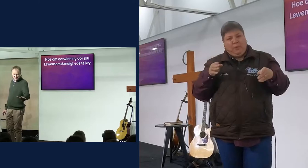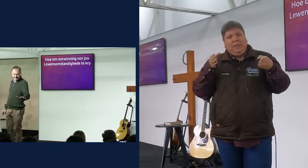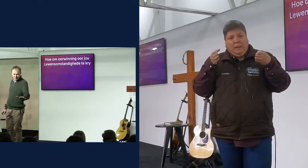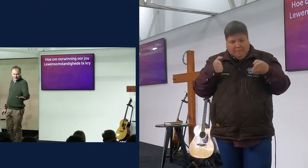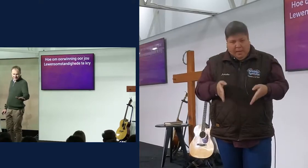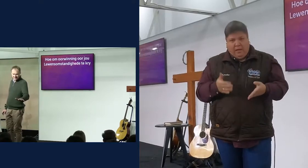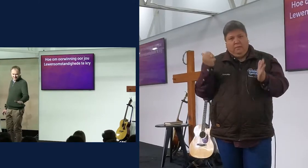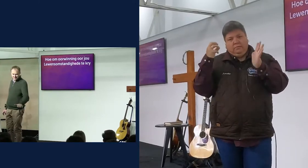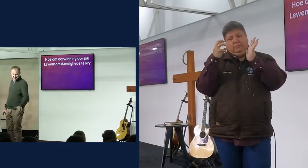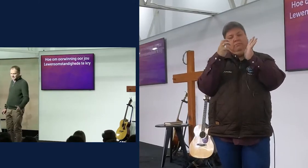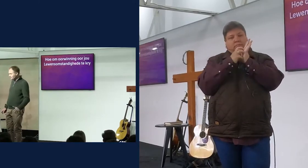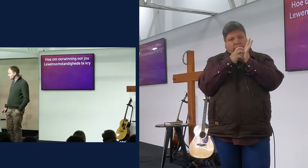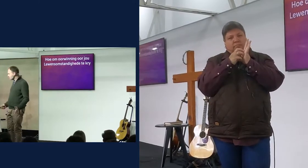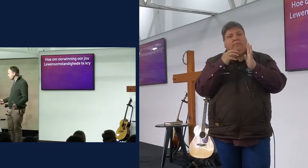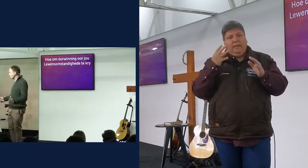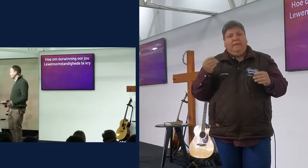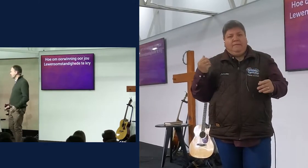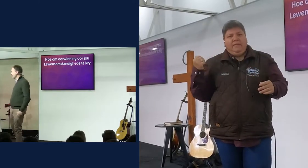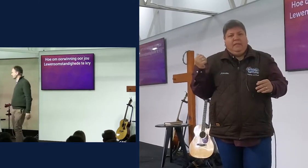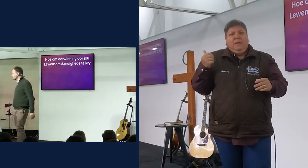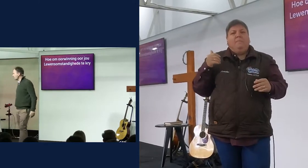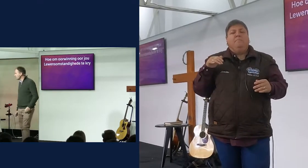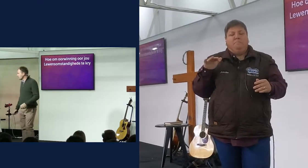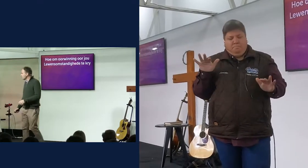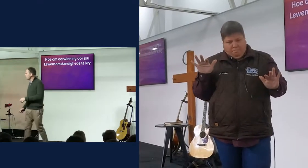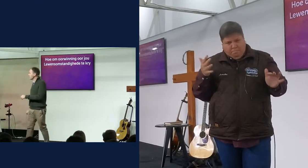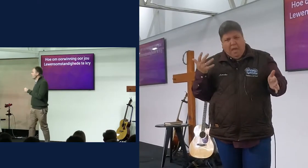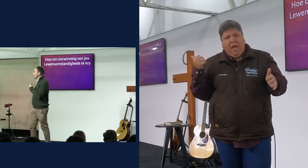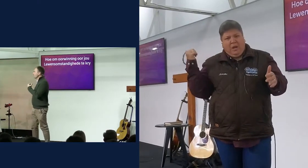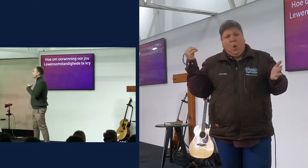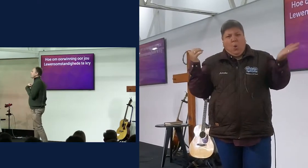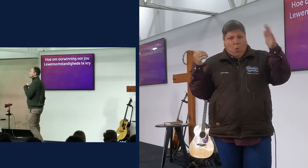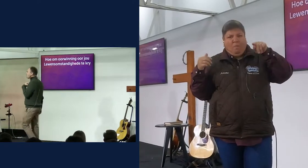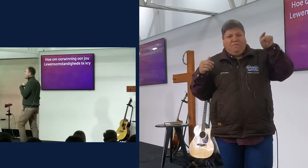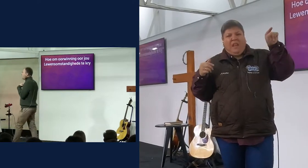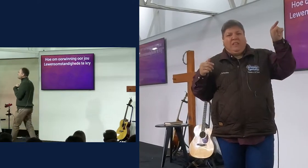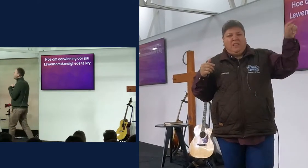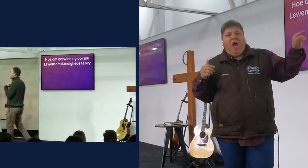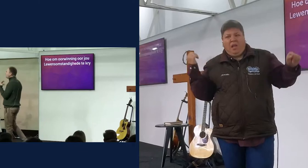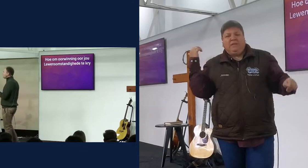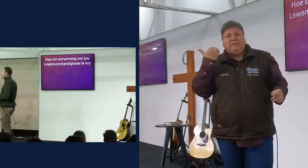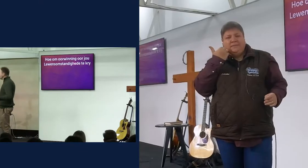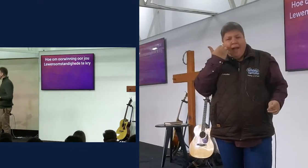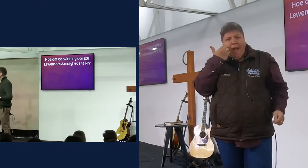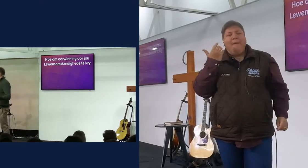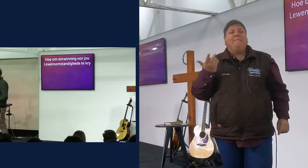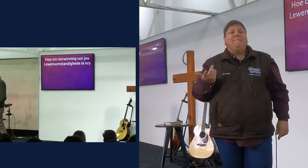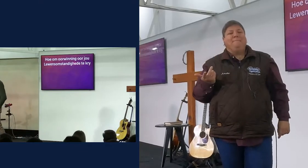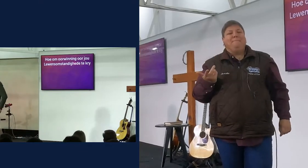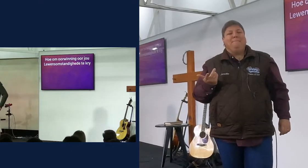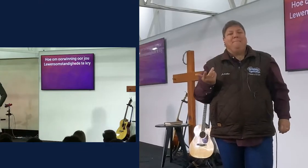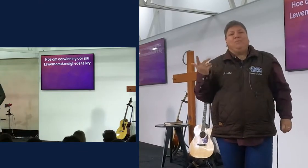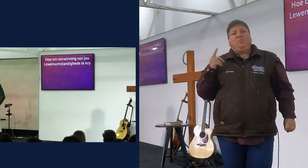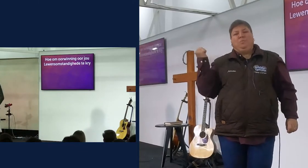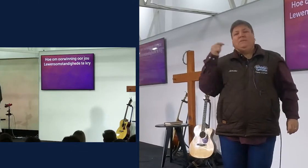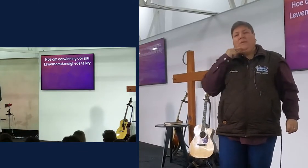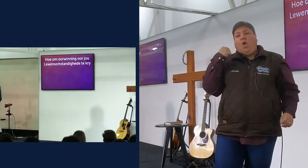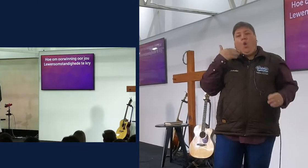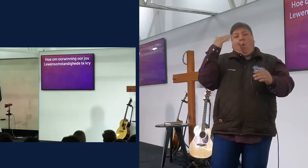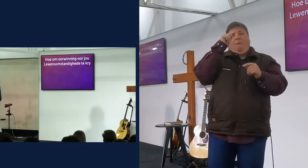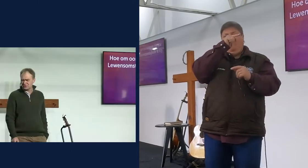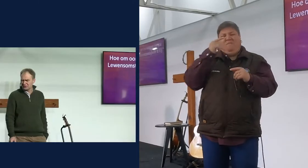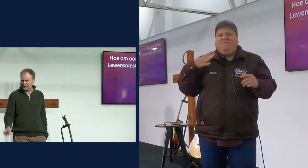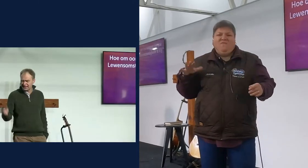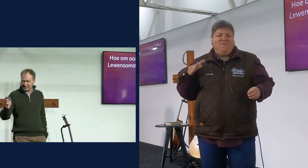daarom op die map hoor, misschien nou vir vreemde red is, maar, maar, weet so, ek was in Elspark technisch geweest, dit is ek nou nie